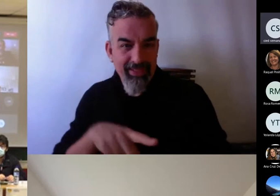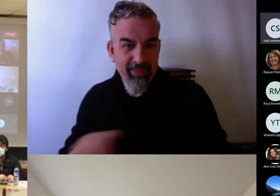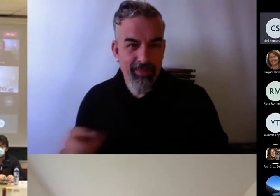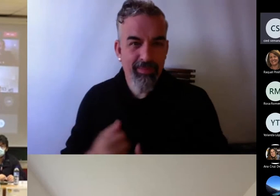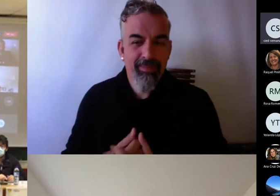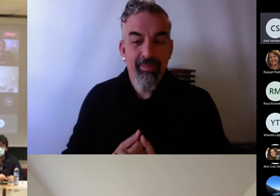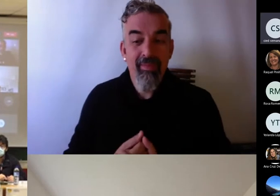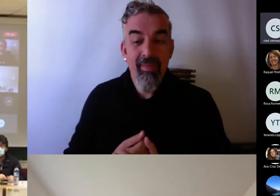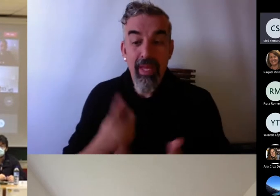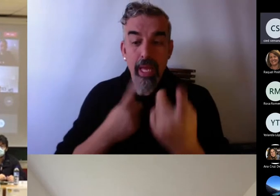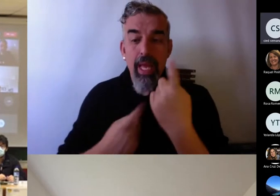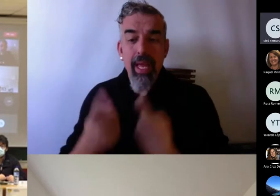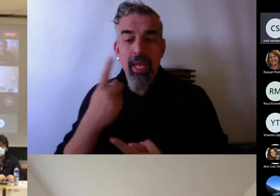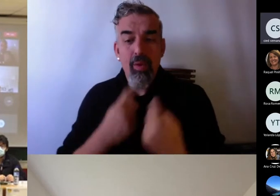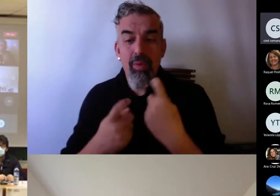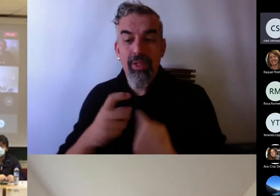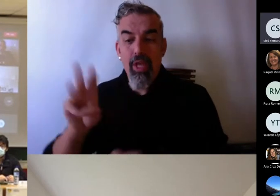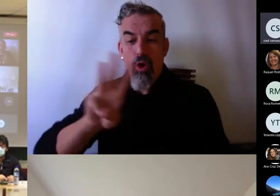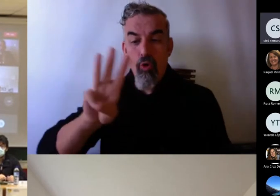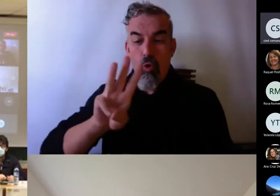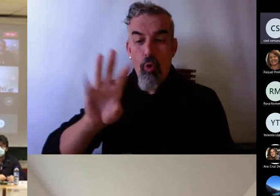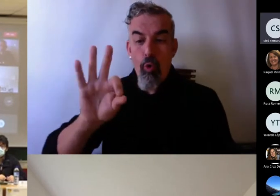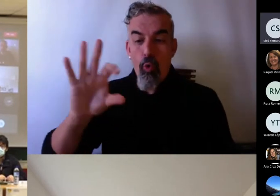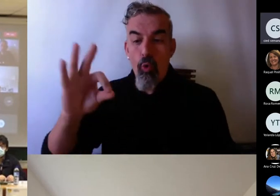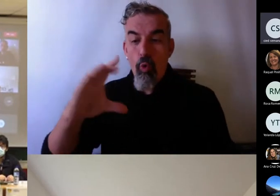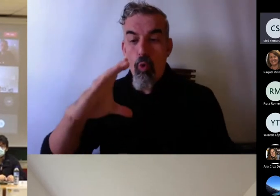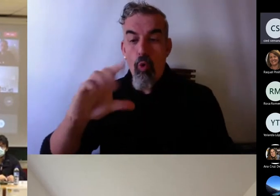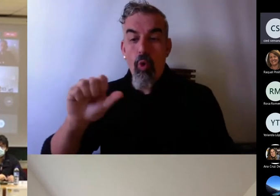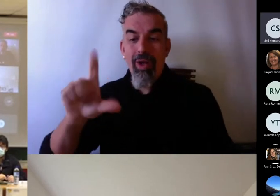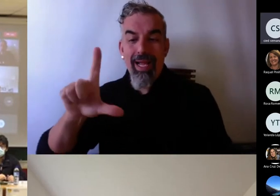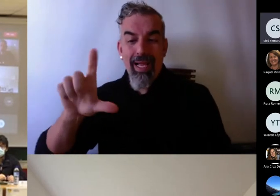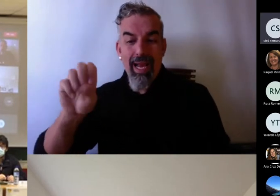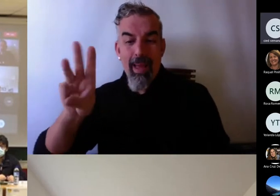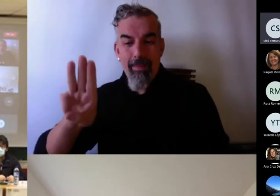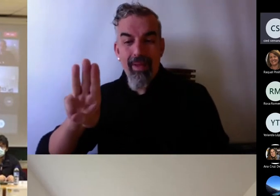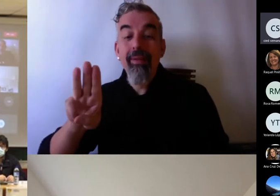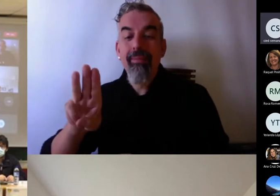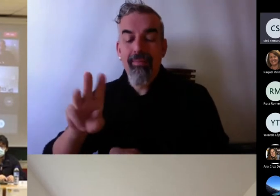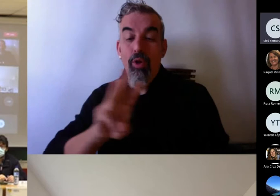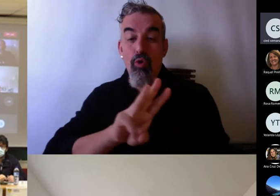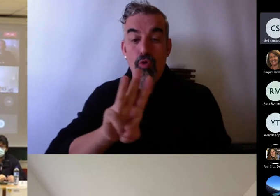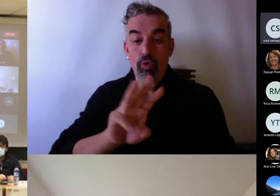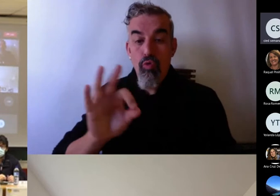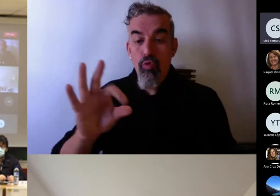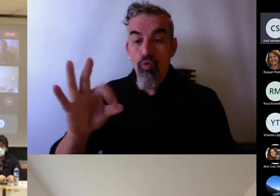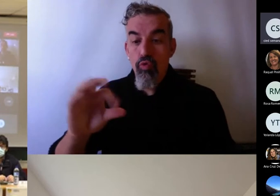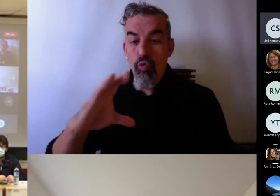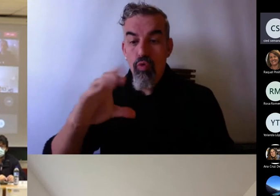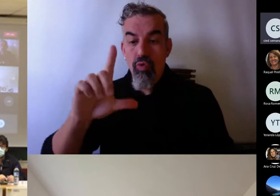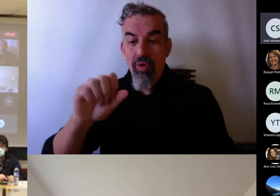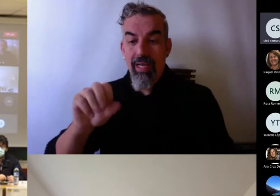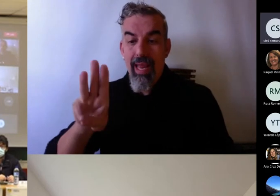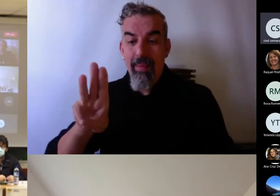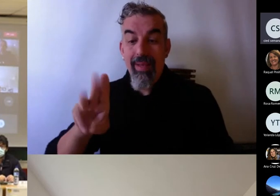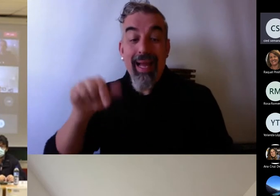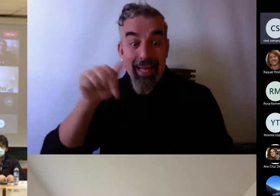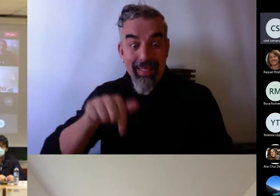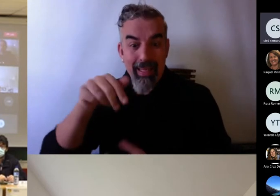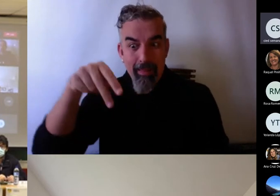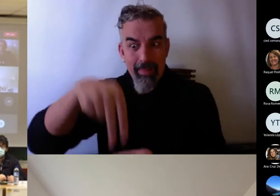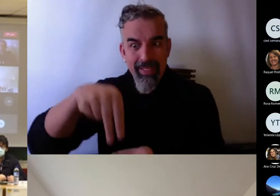Es una encuesta de WCLAB y lo que tenéis que hacer es entrar en WCLAB, los que estéis aquí en la sala es WCLAB.com